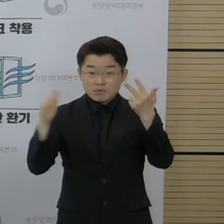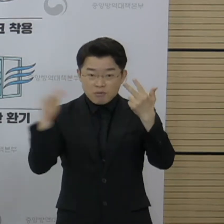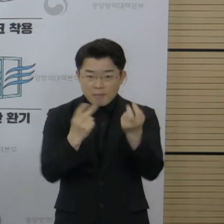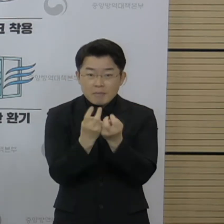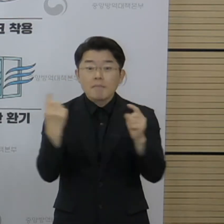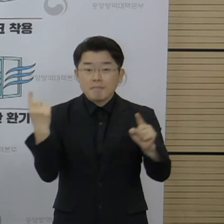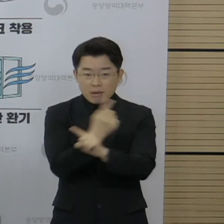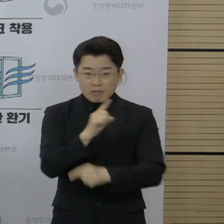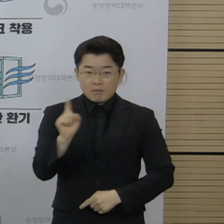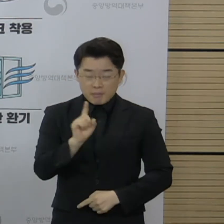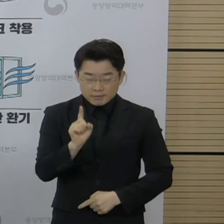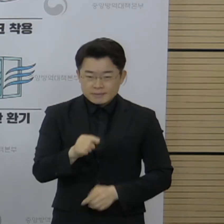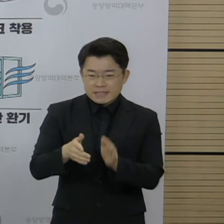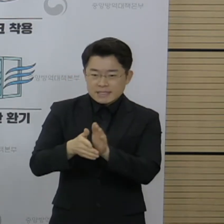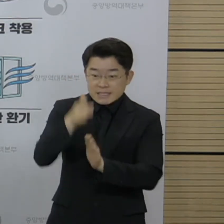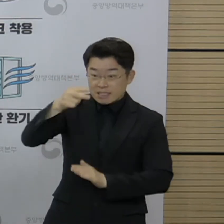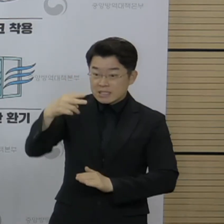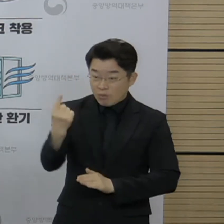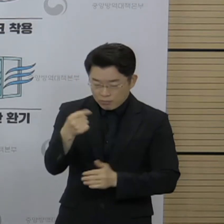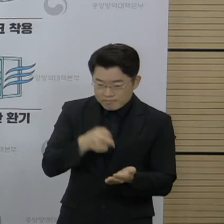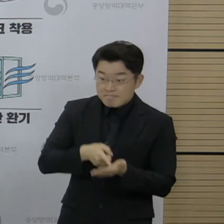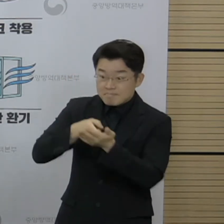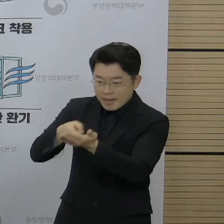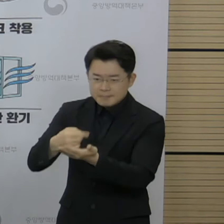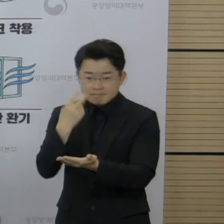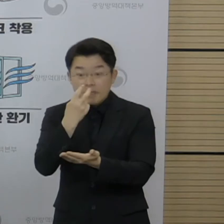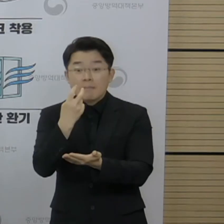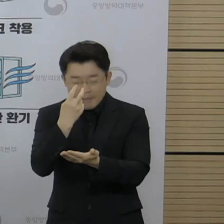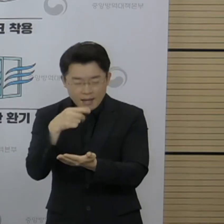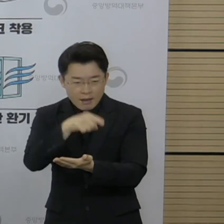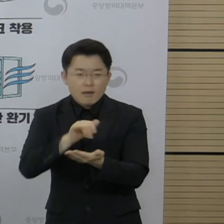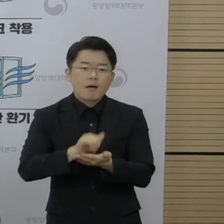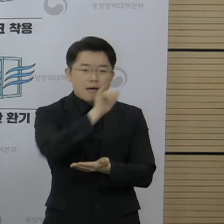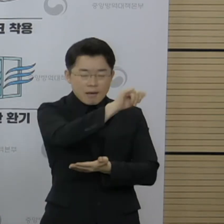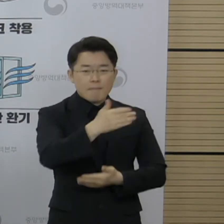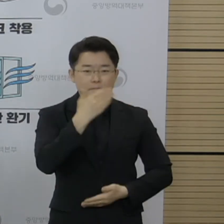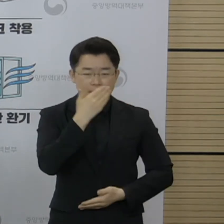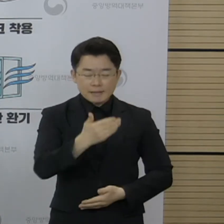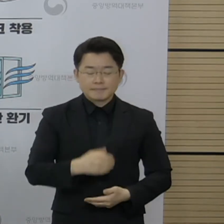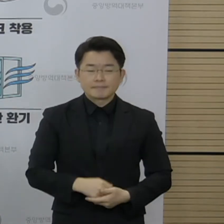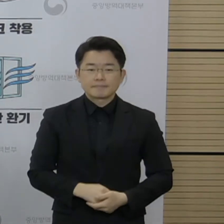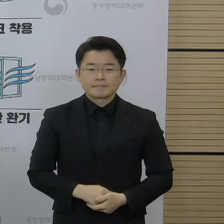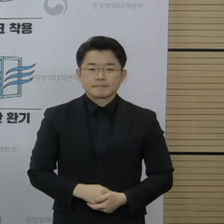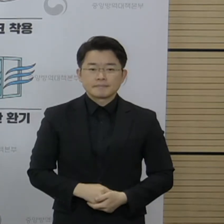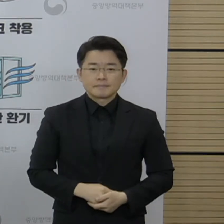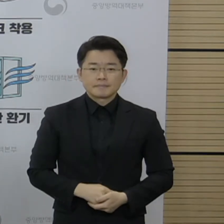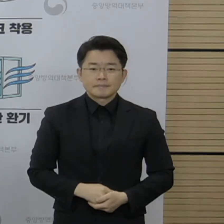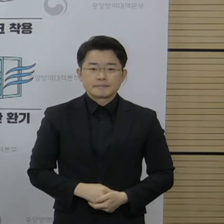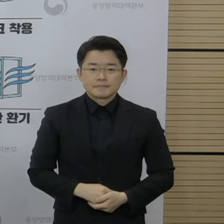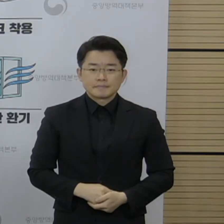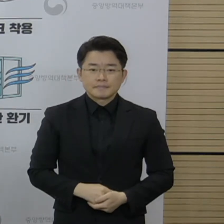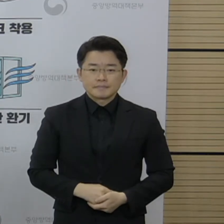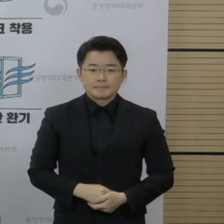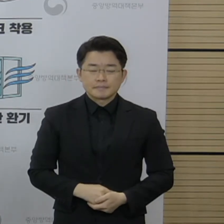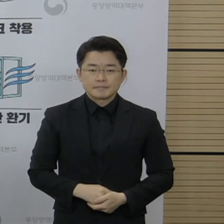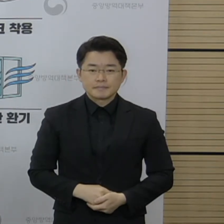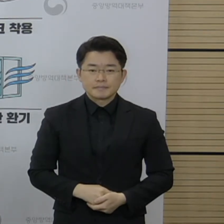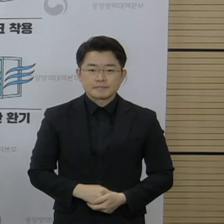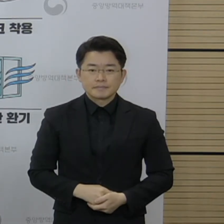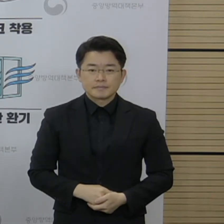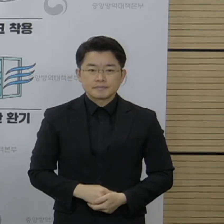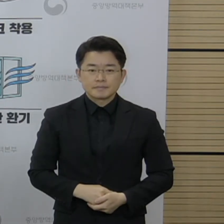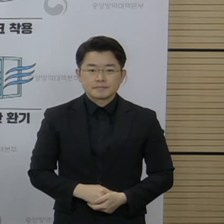관할 시도에 신청하고 심사하는 것으로 절차가 간소화됩니다. 또한 지자체의